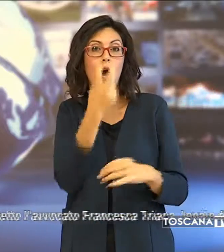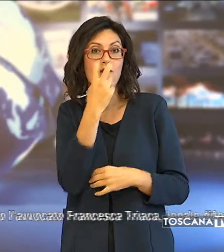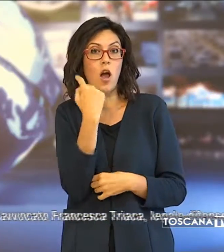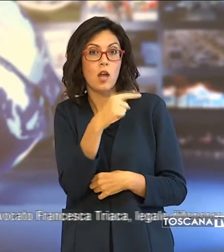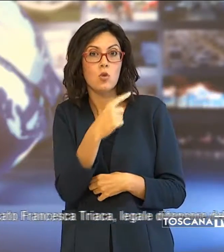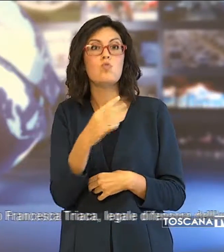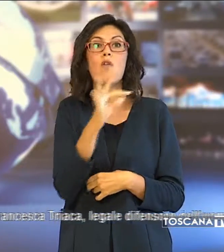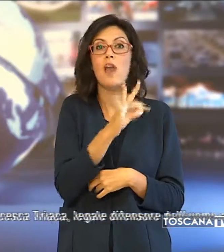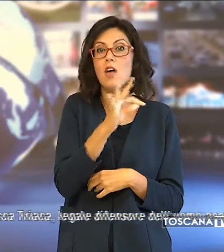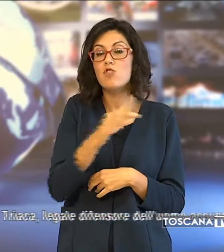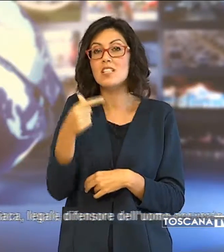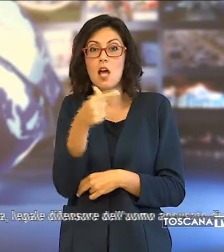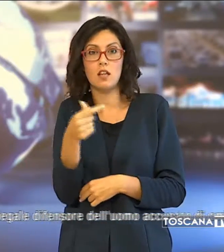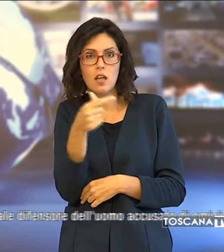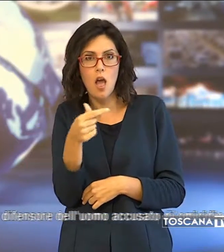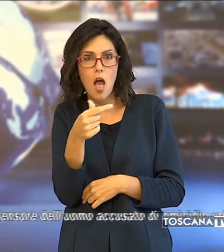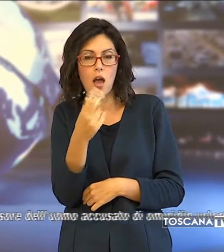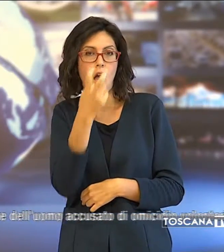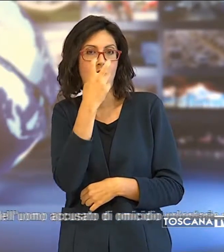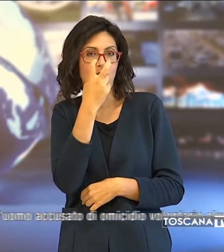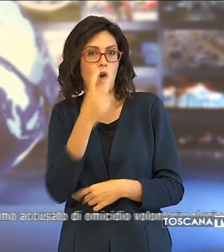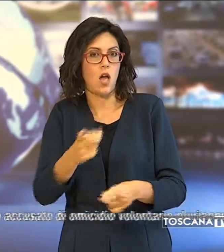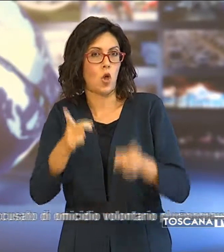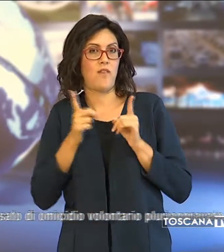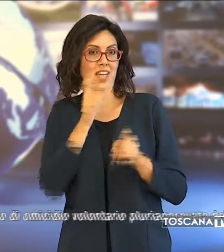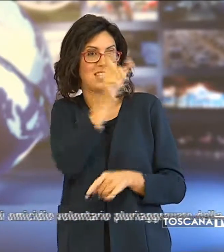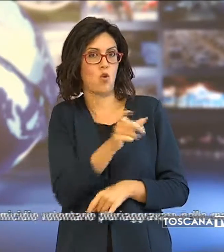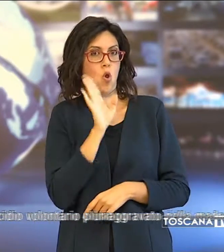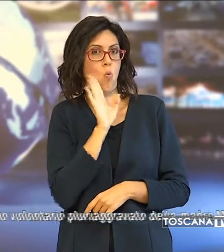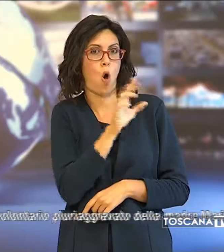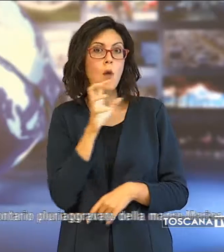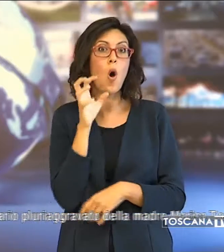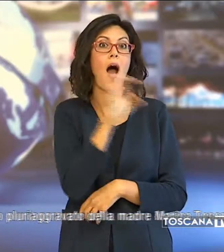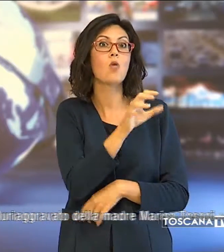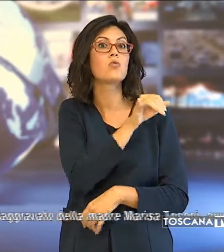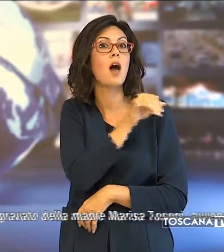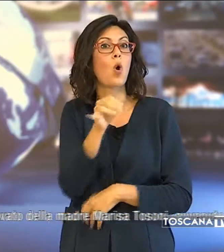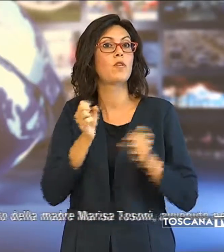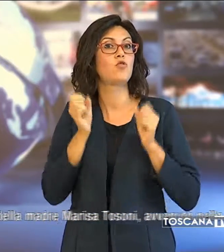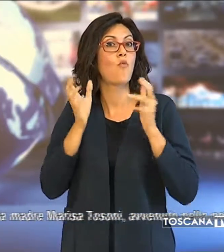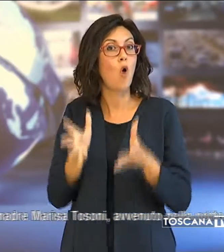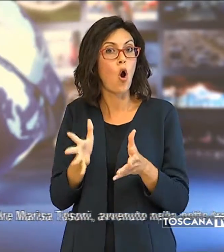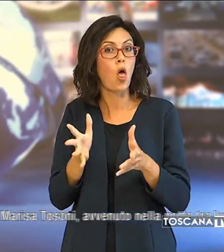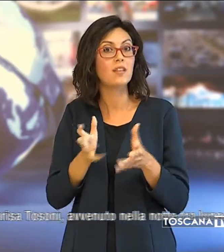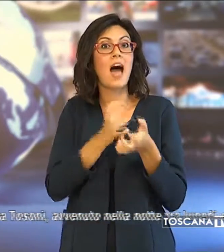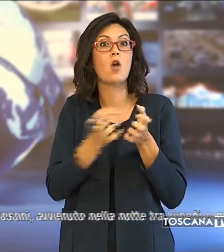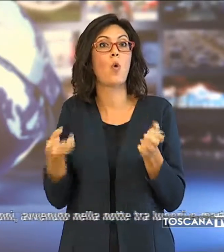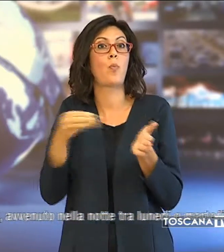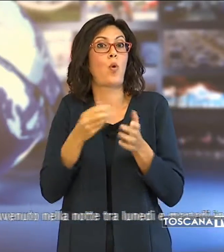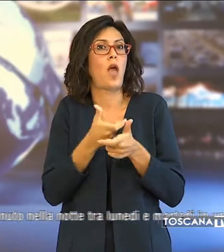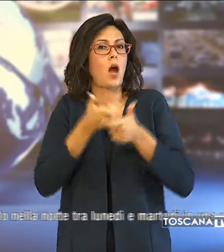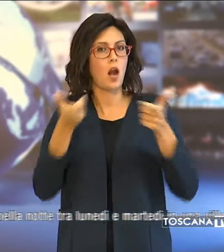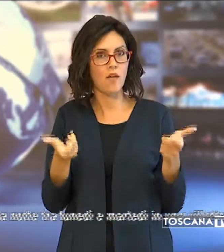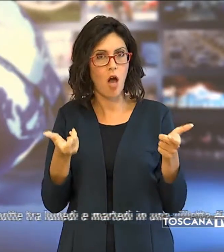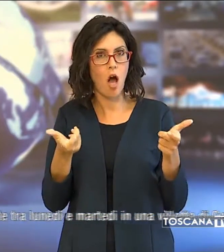Francesca Triaca, legale difensore dell'uomo accusato di omicidio volontario pluriaggravato